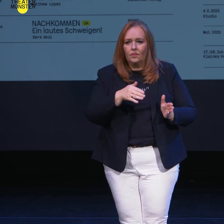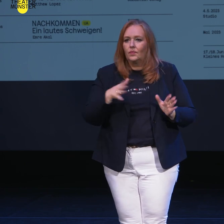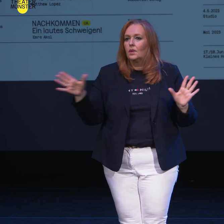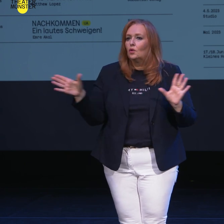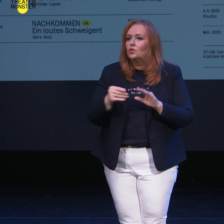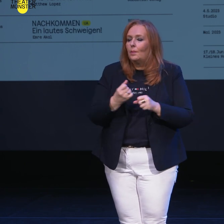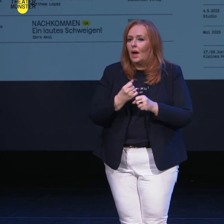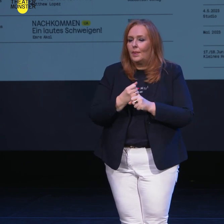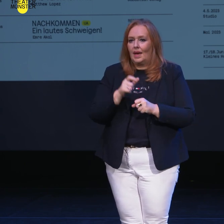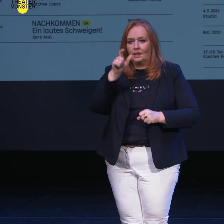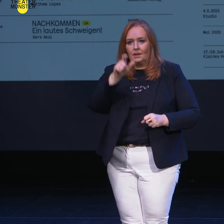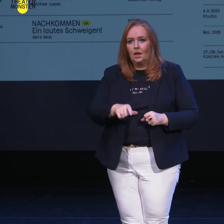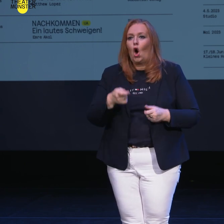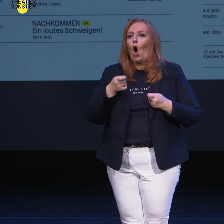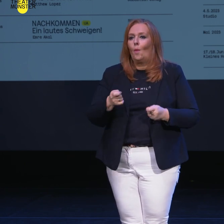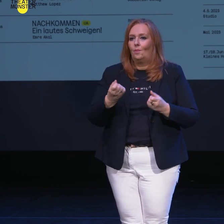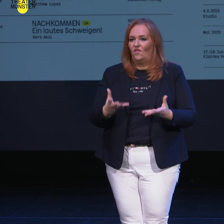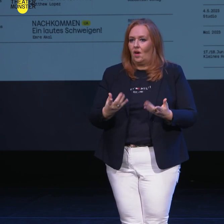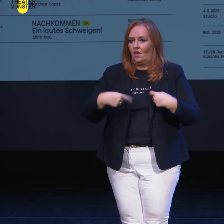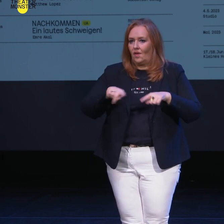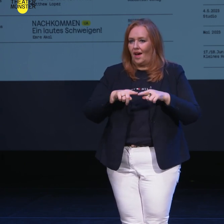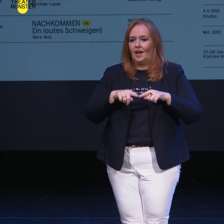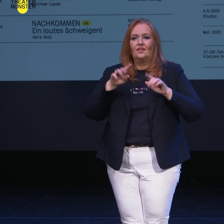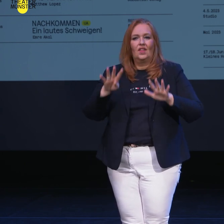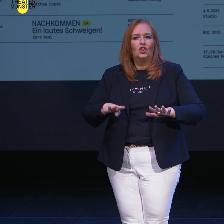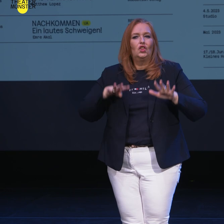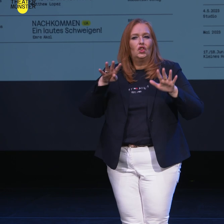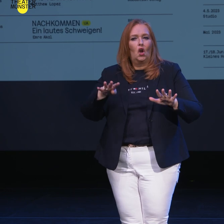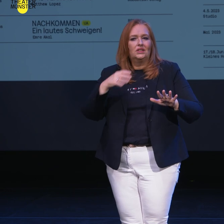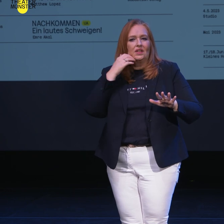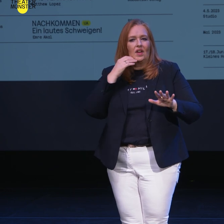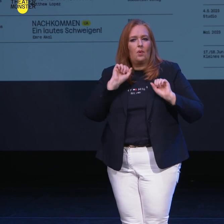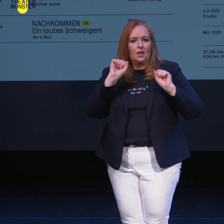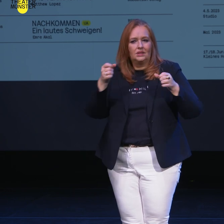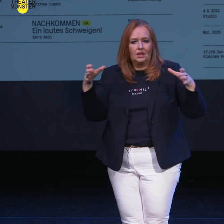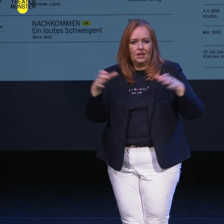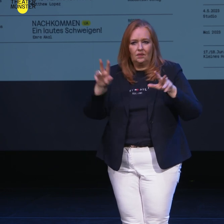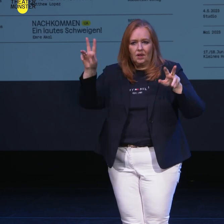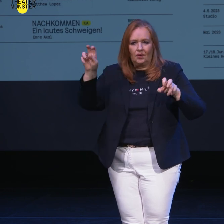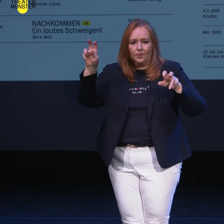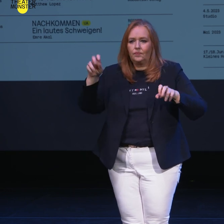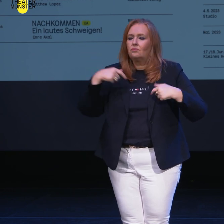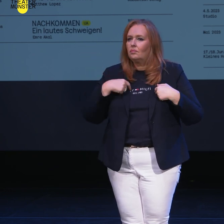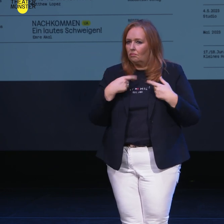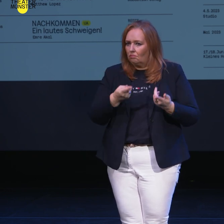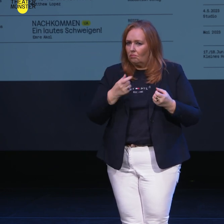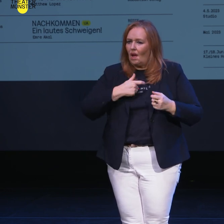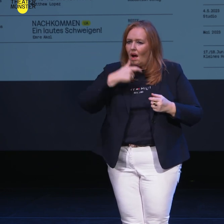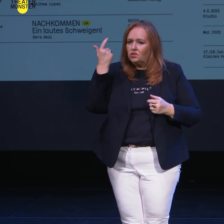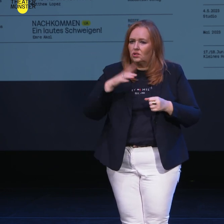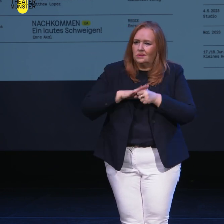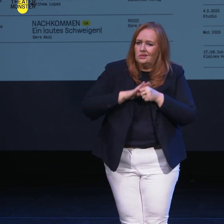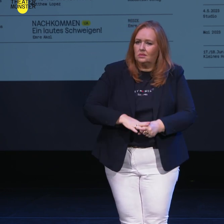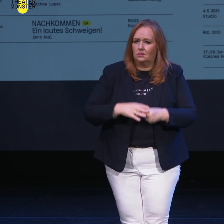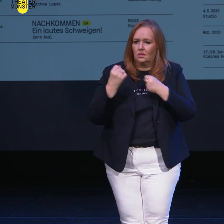Zusammenarbeit mit dem Opferverein Initiative 19. Februar wird er sich eben mit den Auswirkungen rassistisch motivierter